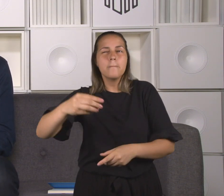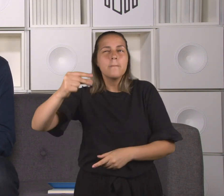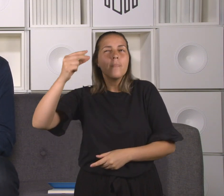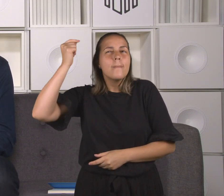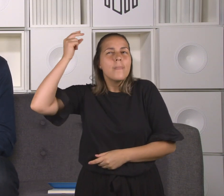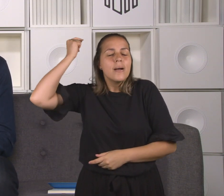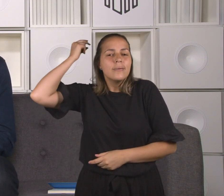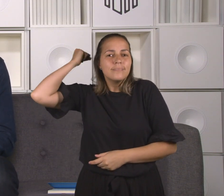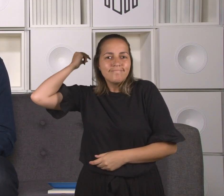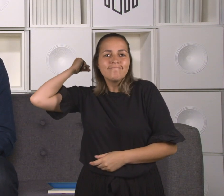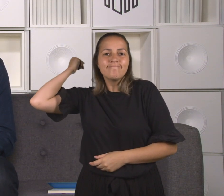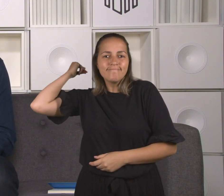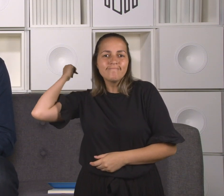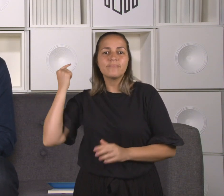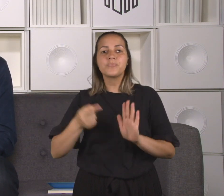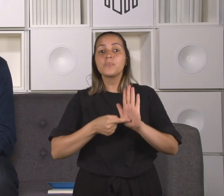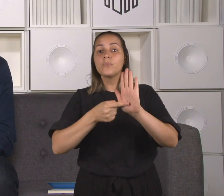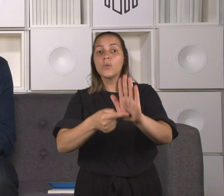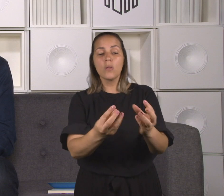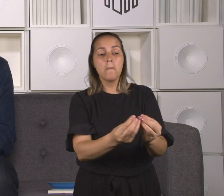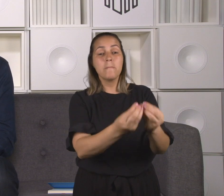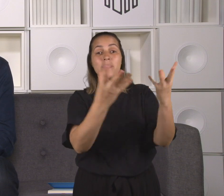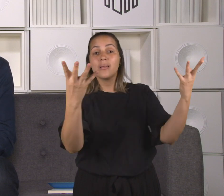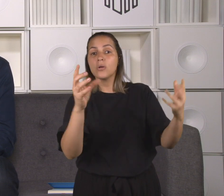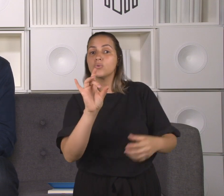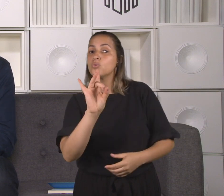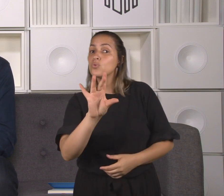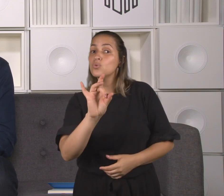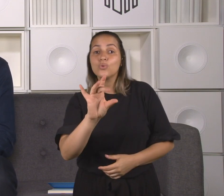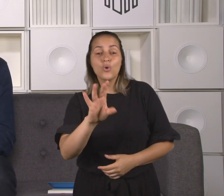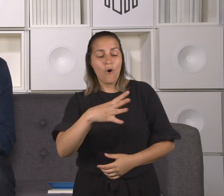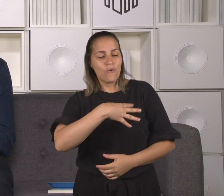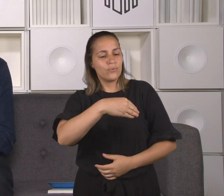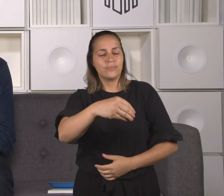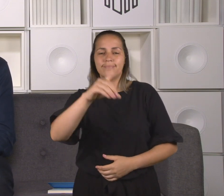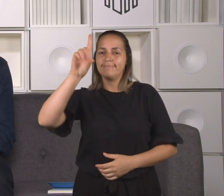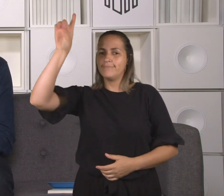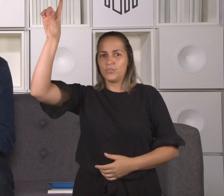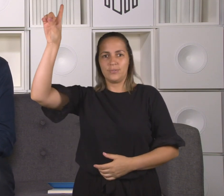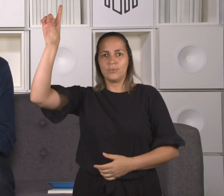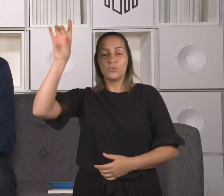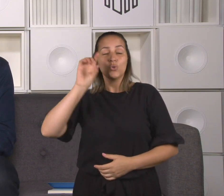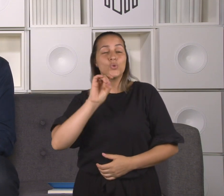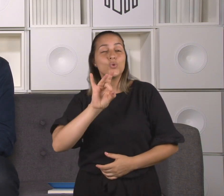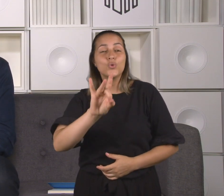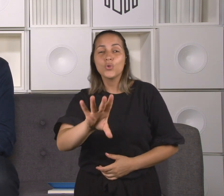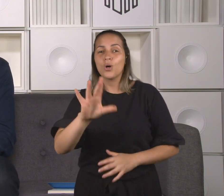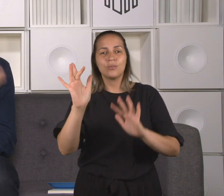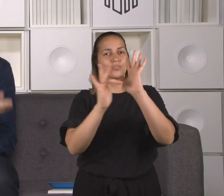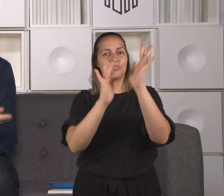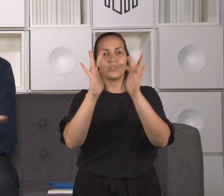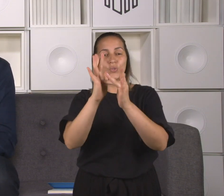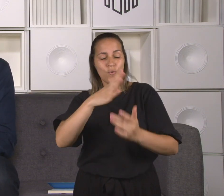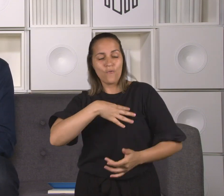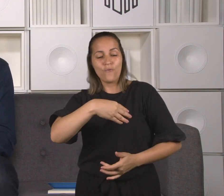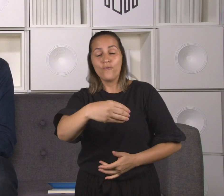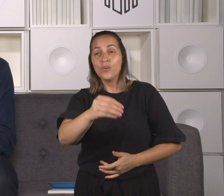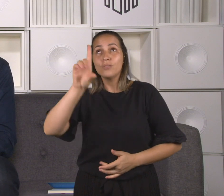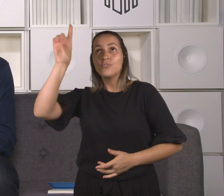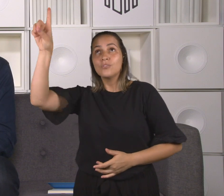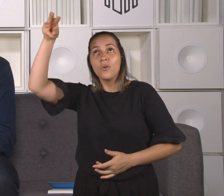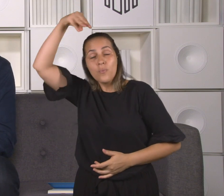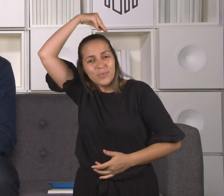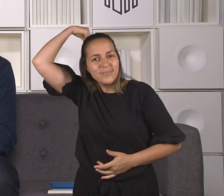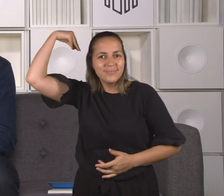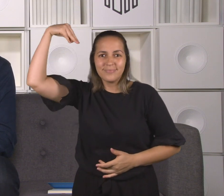alguns milagres somente o Messias seria capaz de fazer. Por exemplo, a ressurreição de uma pessoa,